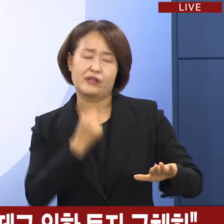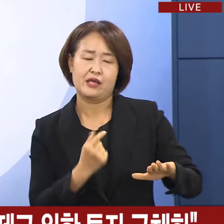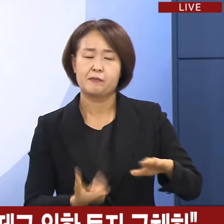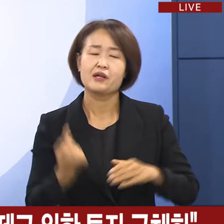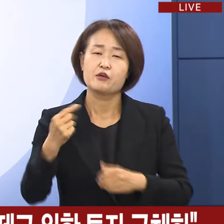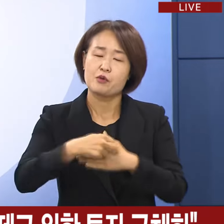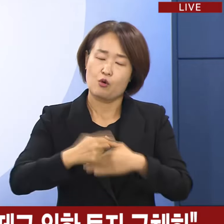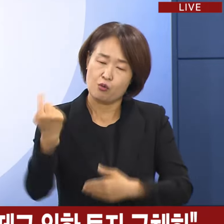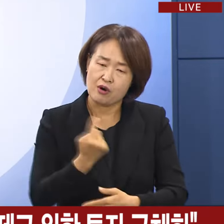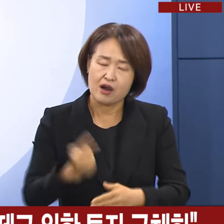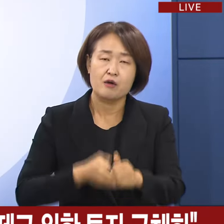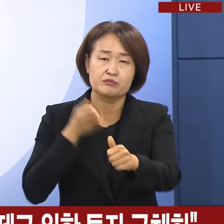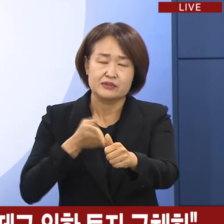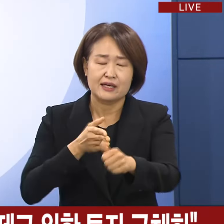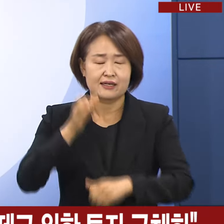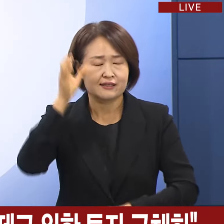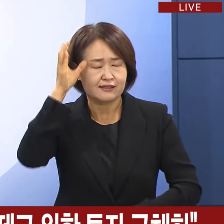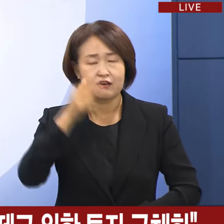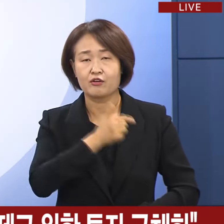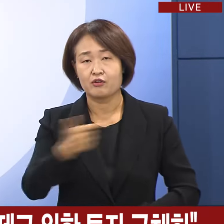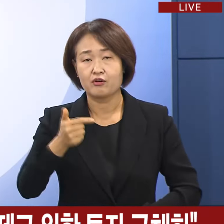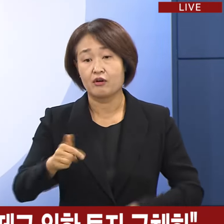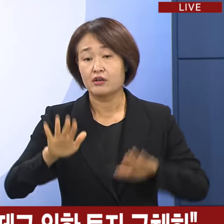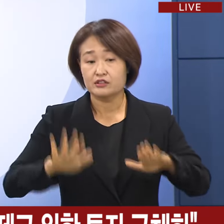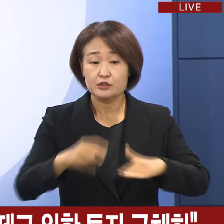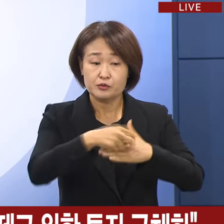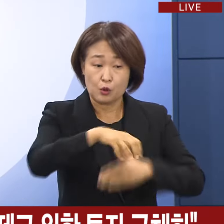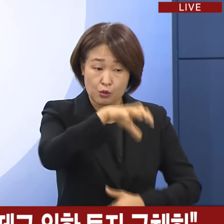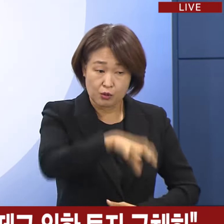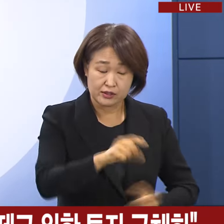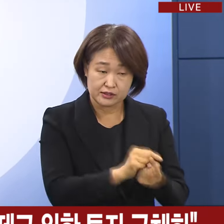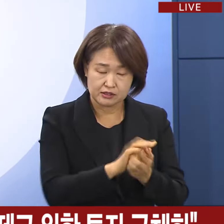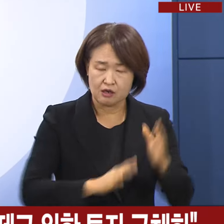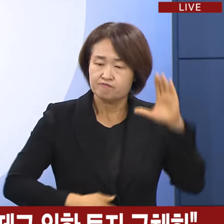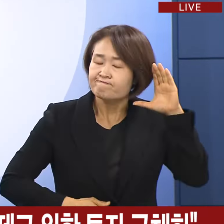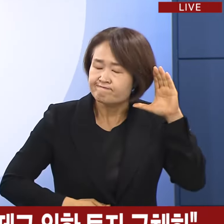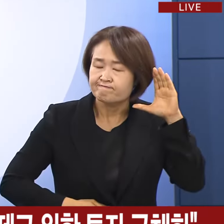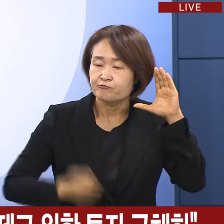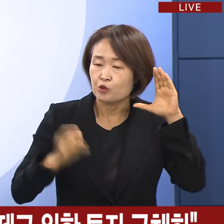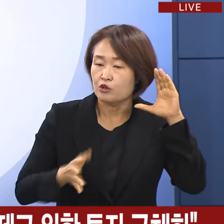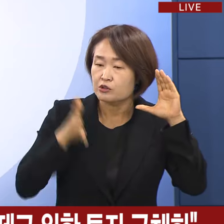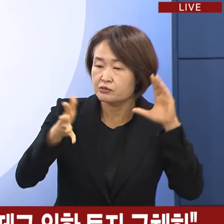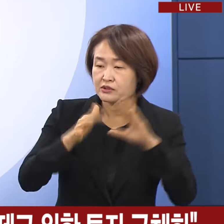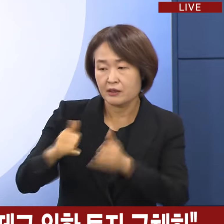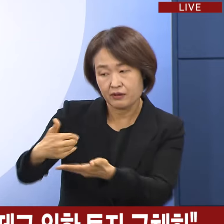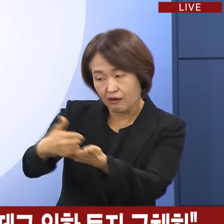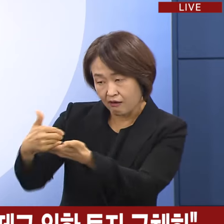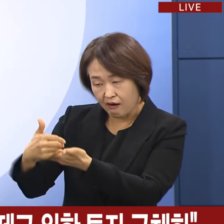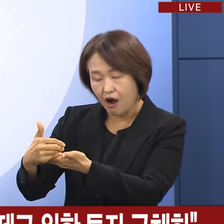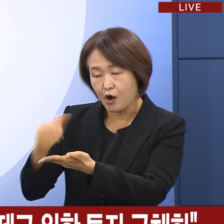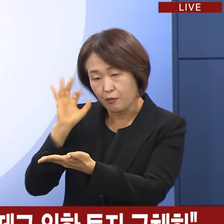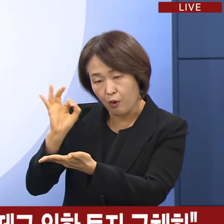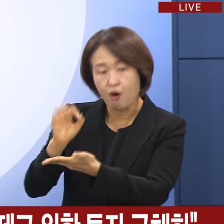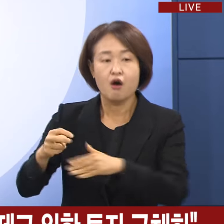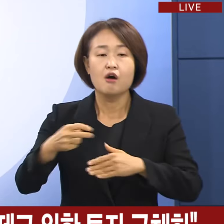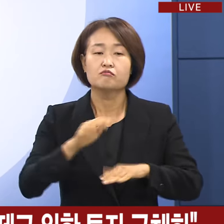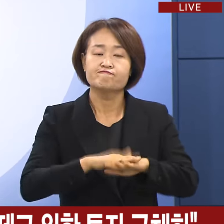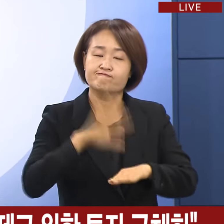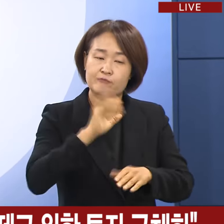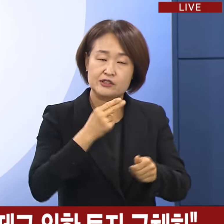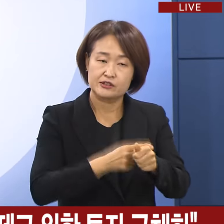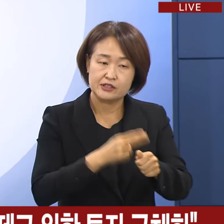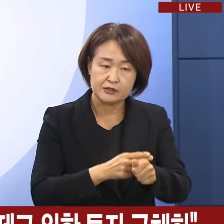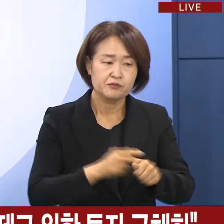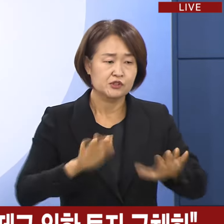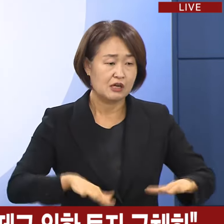정부는 의료계 현장의 목소리와 전문가의 의견을 들어 전공의 여러분들이